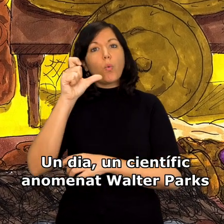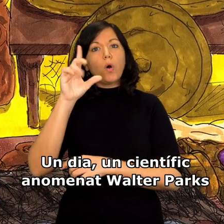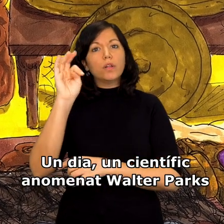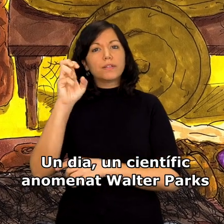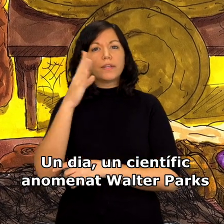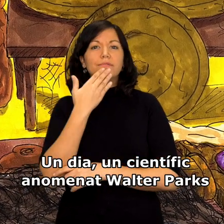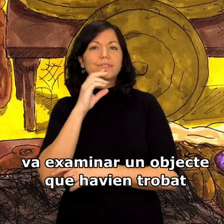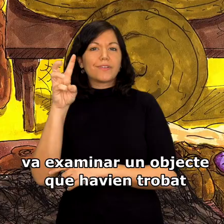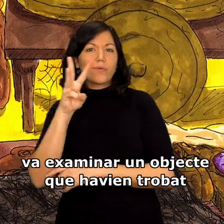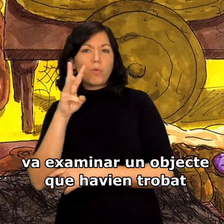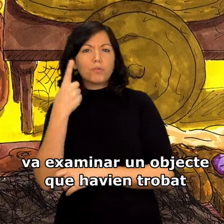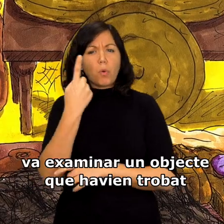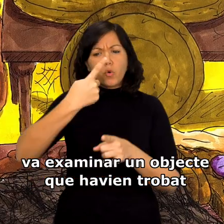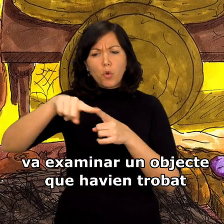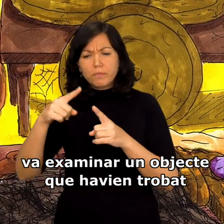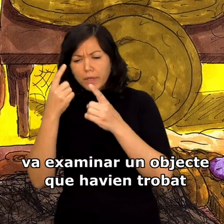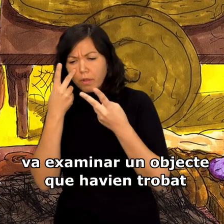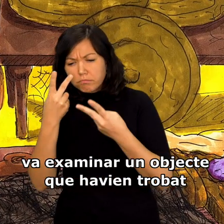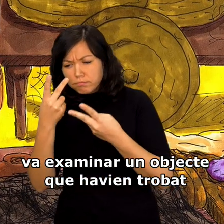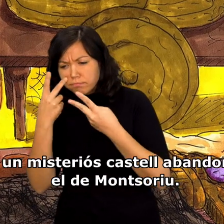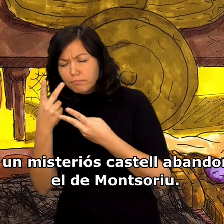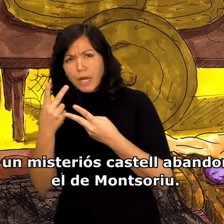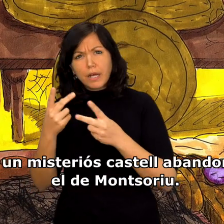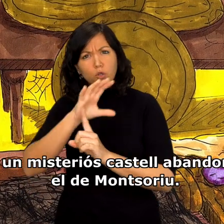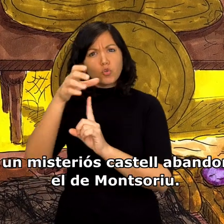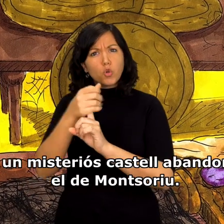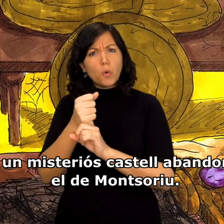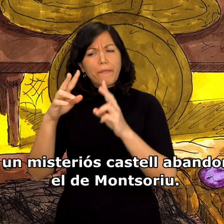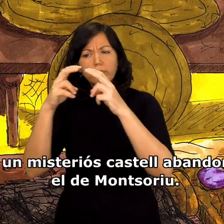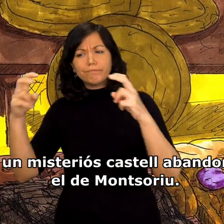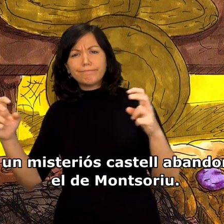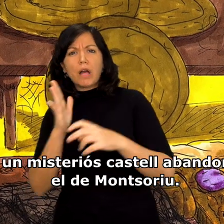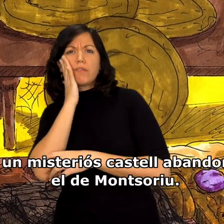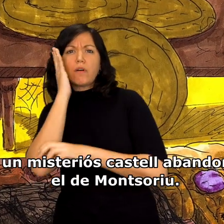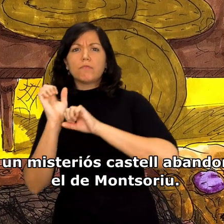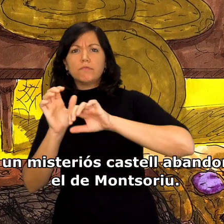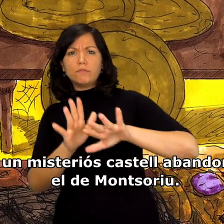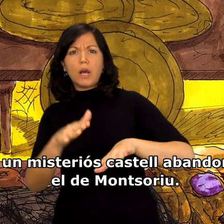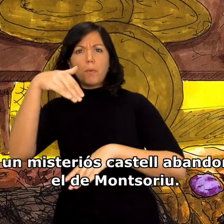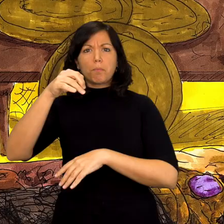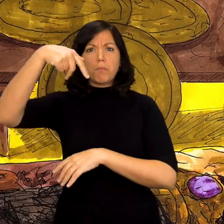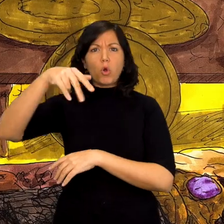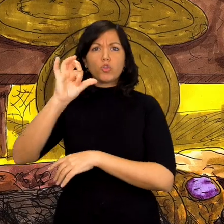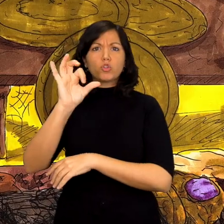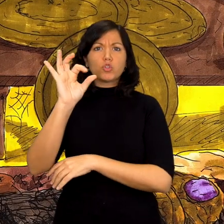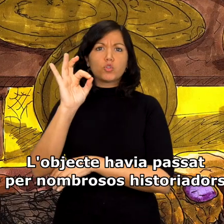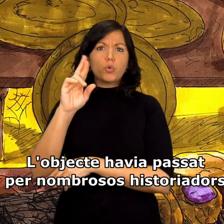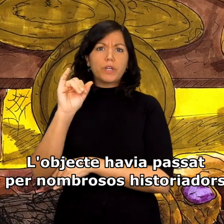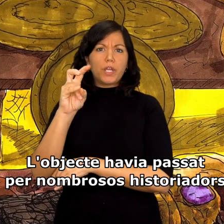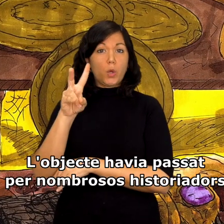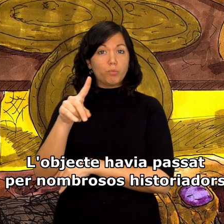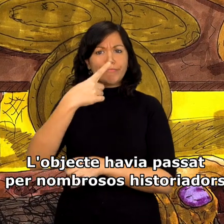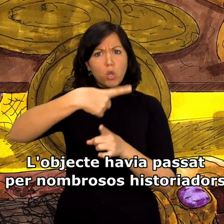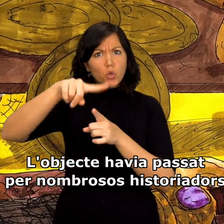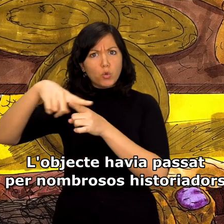anomenat Walter Parks va examinar un objecte que havien trobat en un misteriós castell abandonat, el de Montsoriu. L